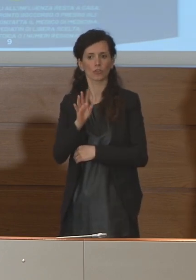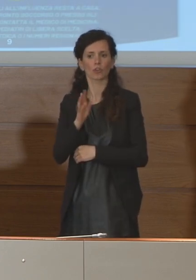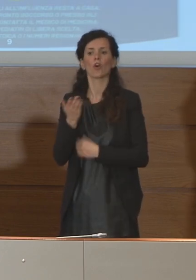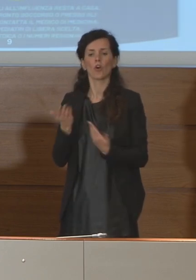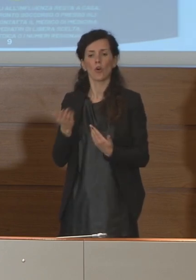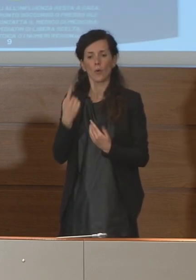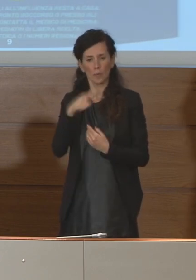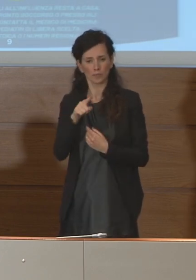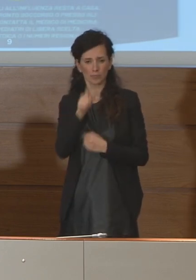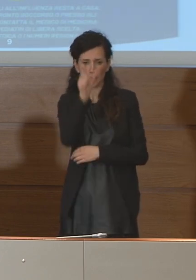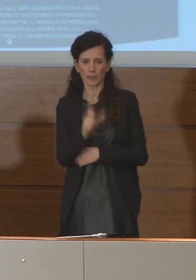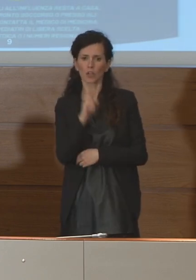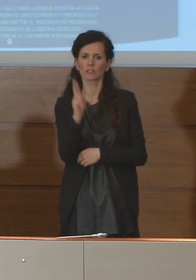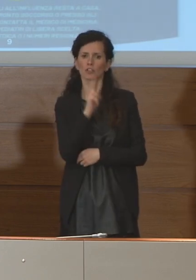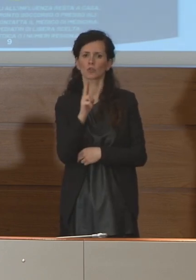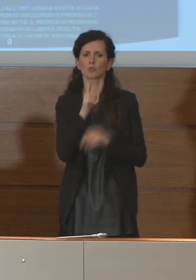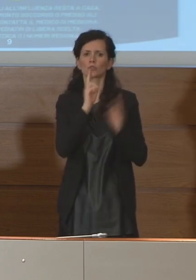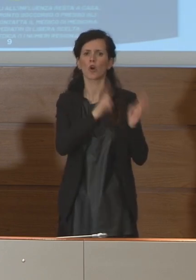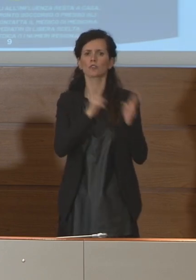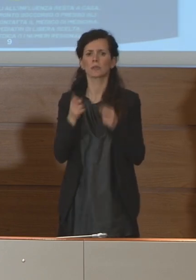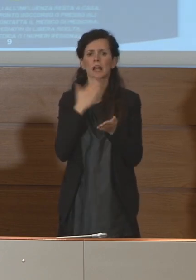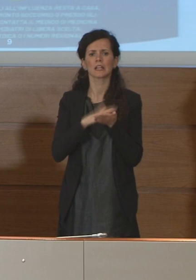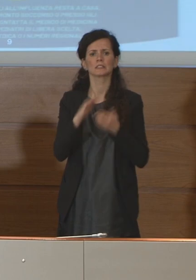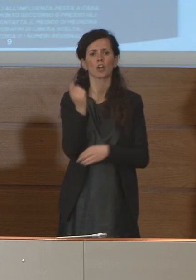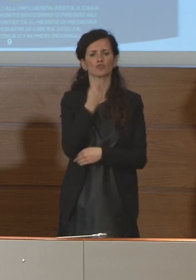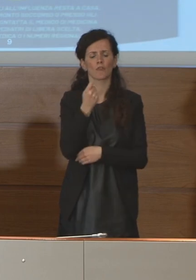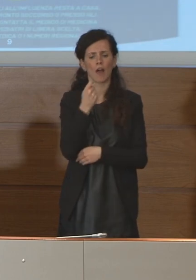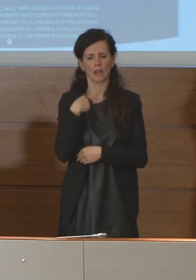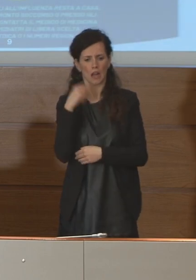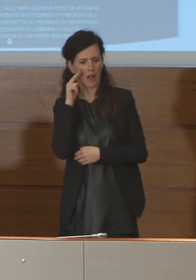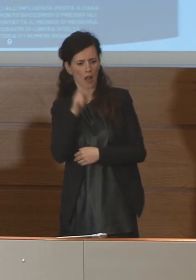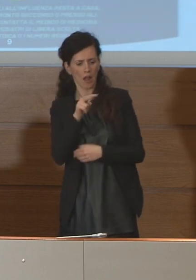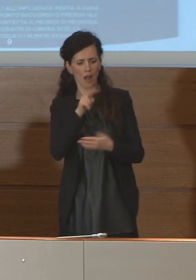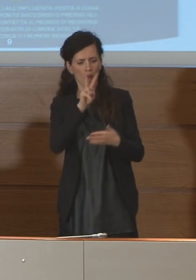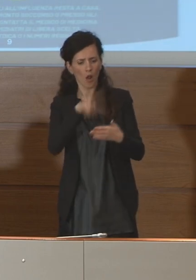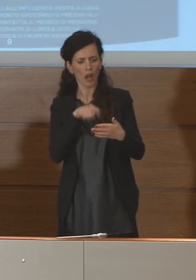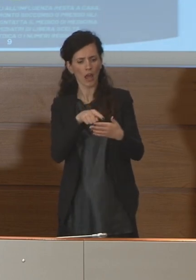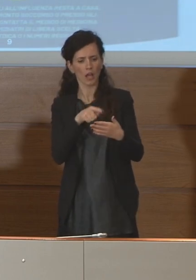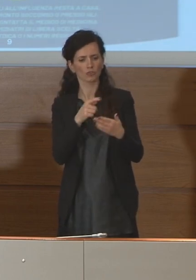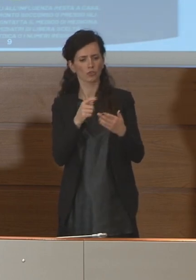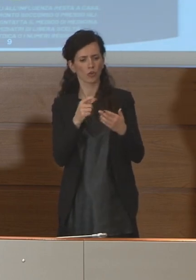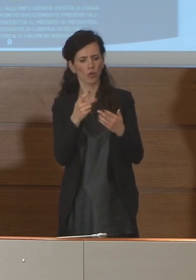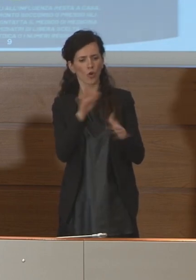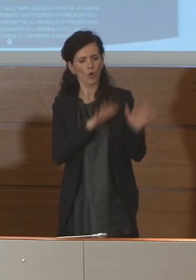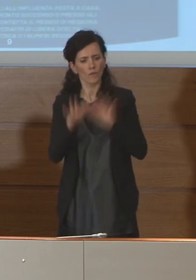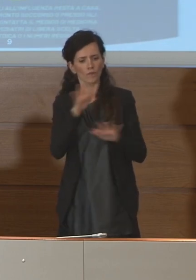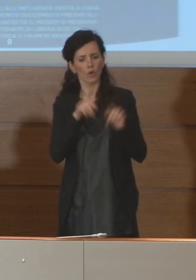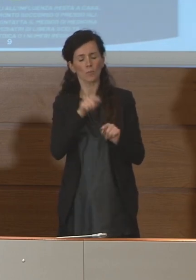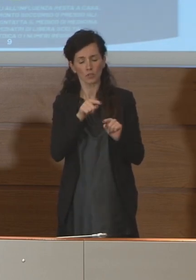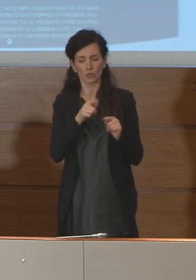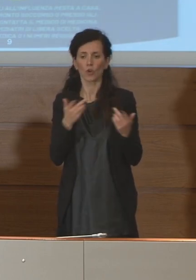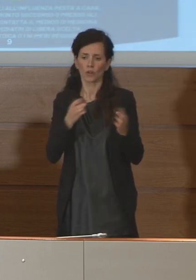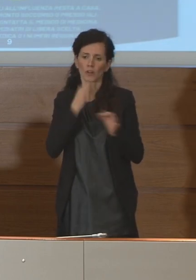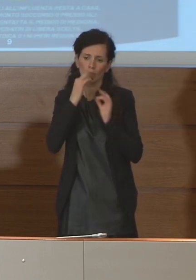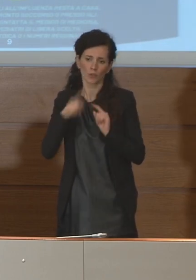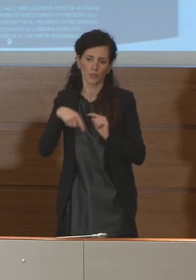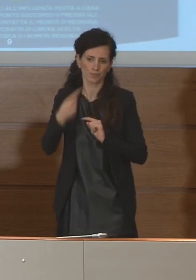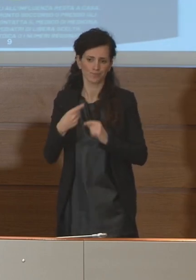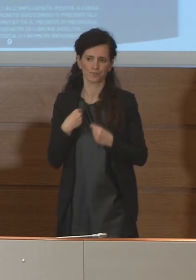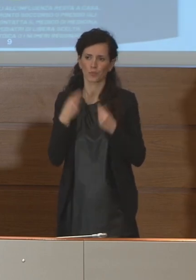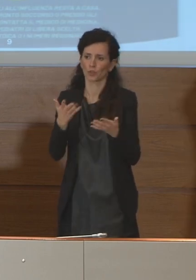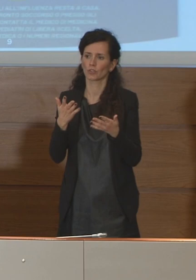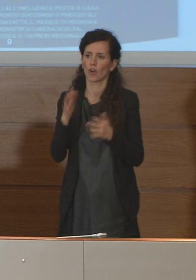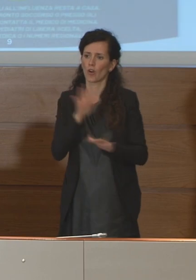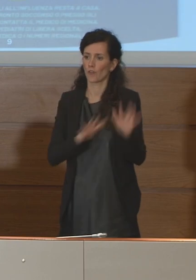informazione, l'ho letta come notizia di agenzia e adesso vi faremo poi sapere tutti quanti i dettagli. Credo che neanche il